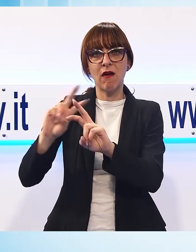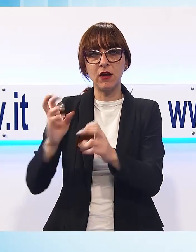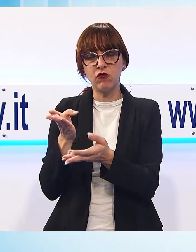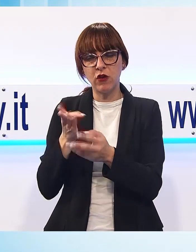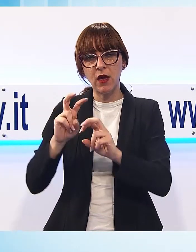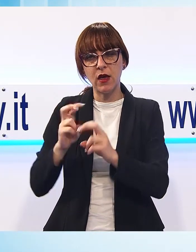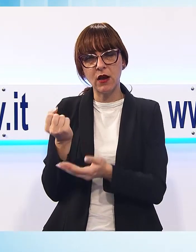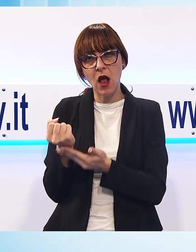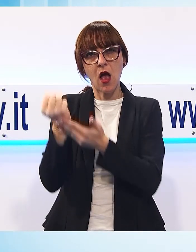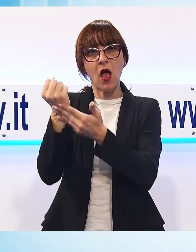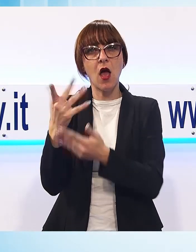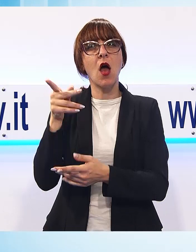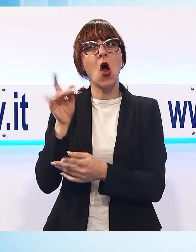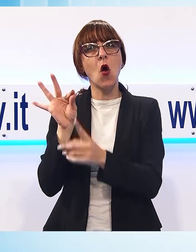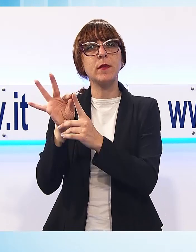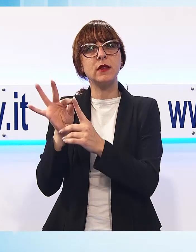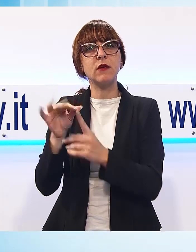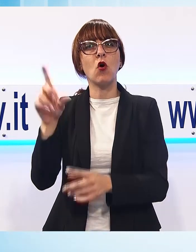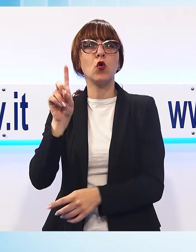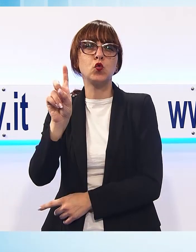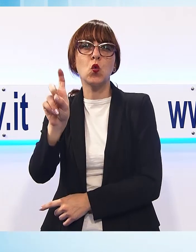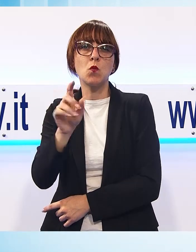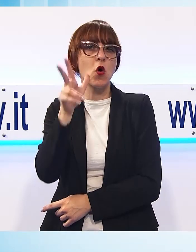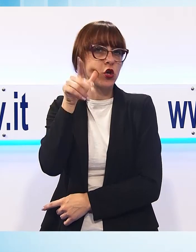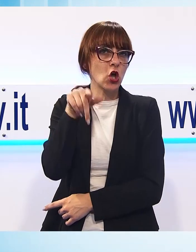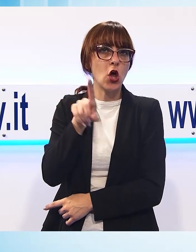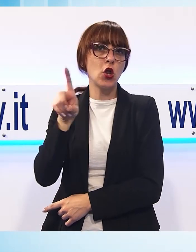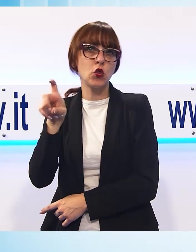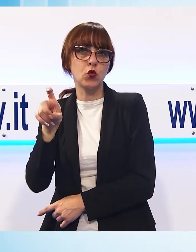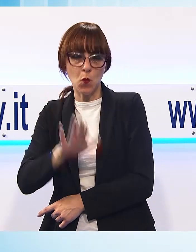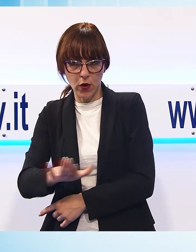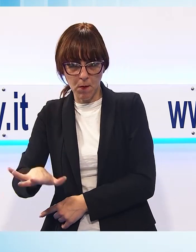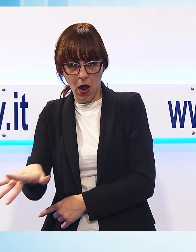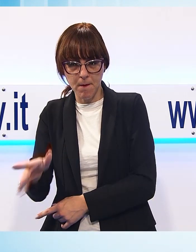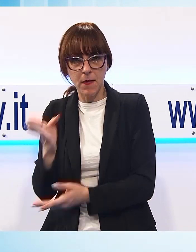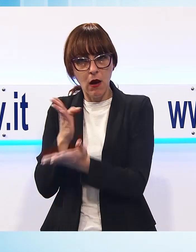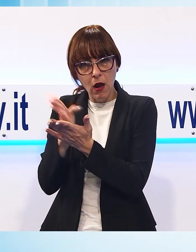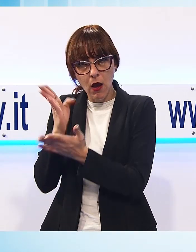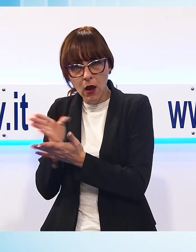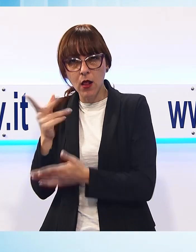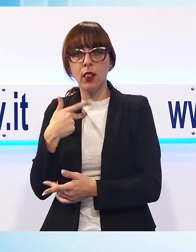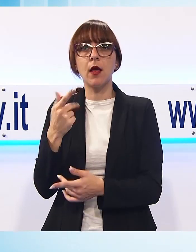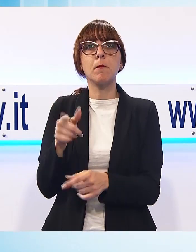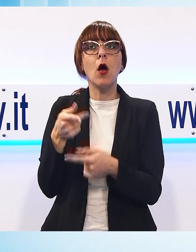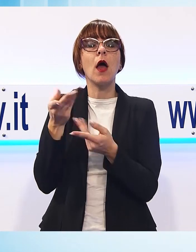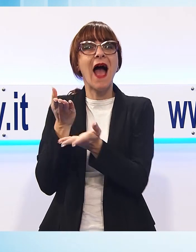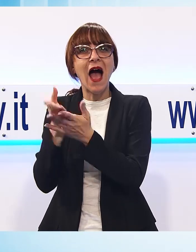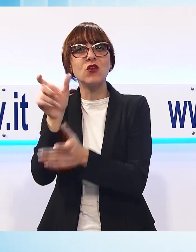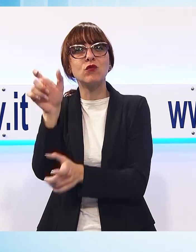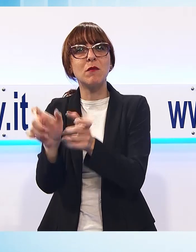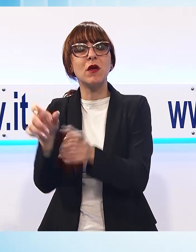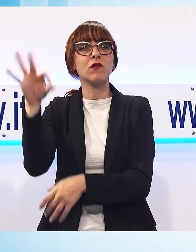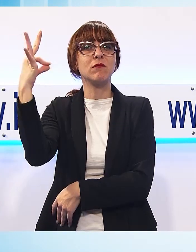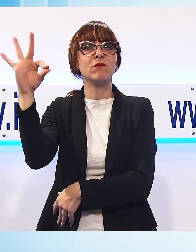femminili e sui tumori pediatrici, oltre alla formazione e alla specializzazione dei giovani talenti dell'oncologia italiana. Le